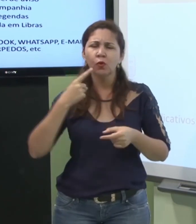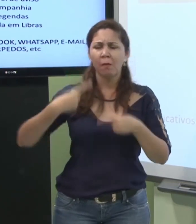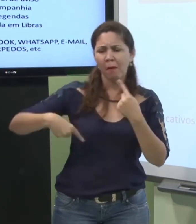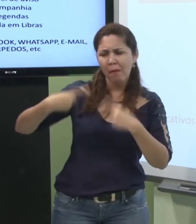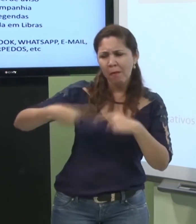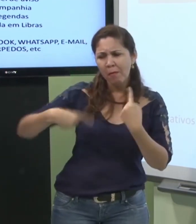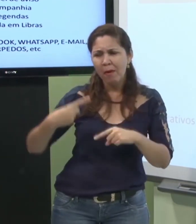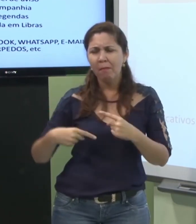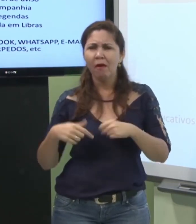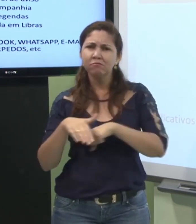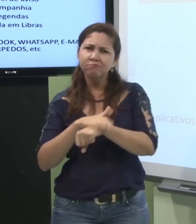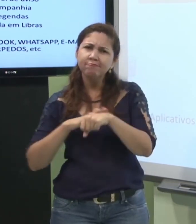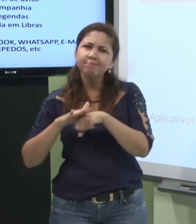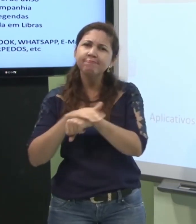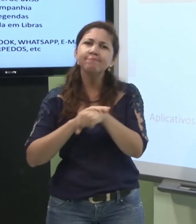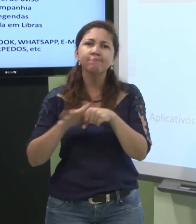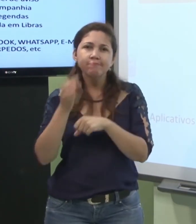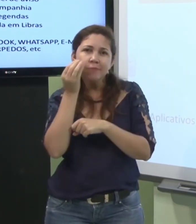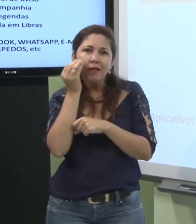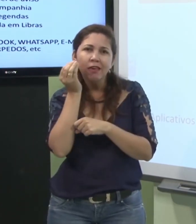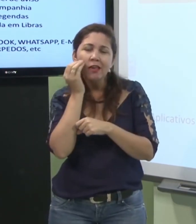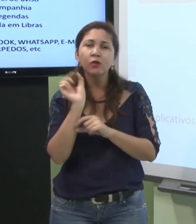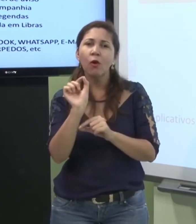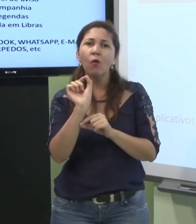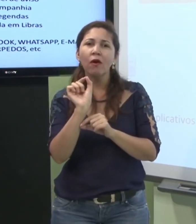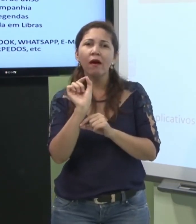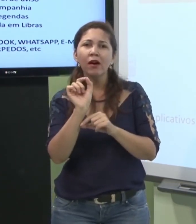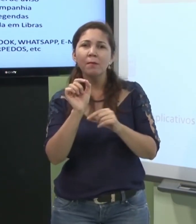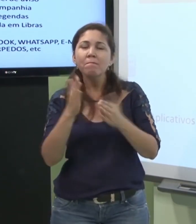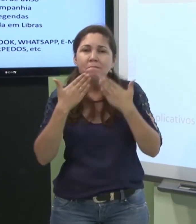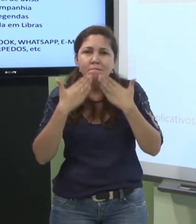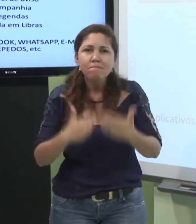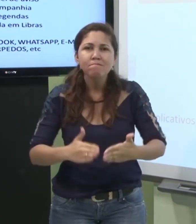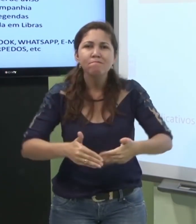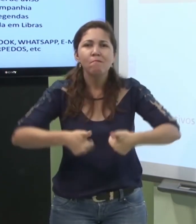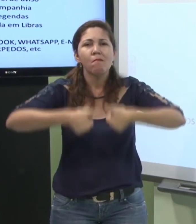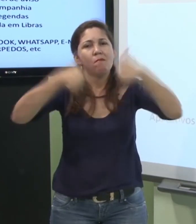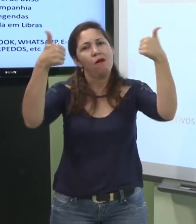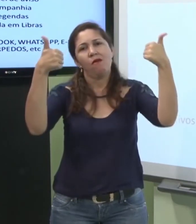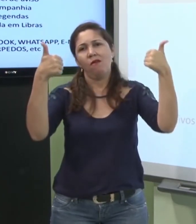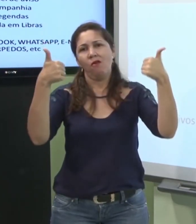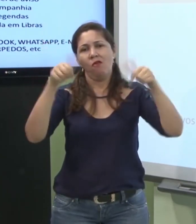para tentar melhorar a legenda nos aparelhos de televisão.